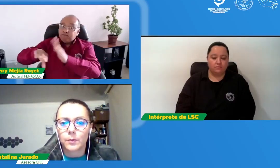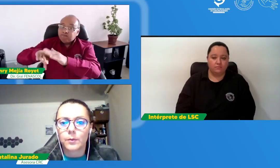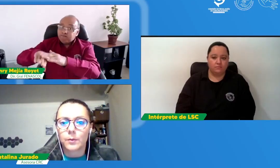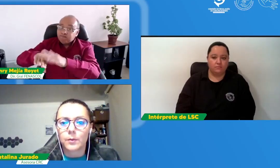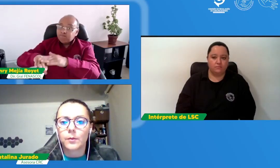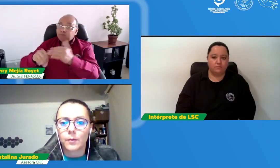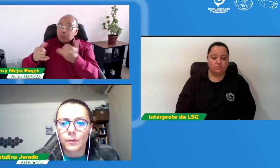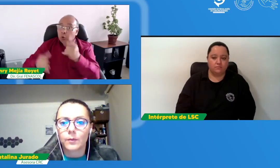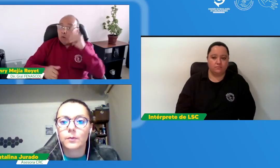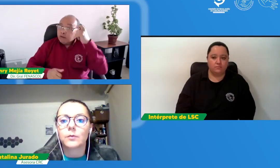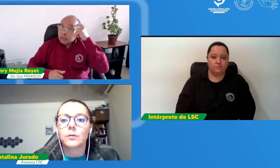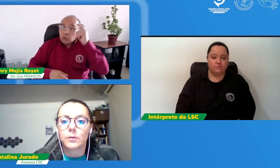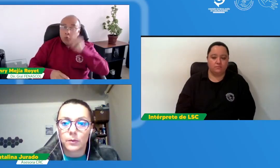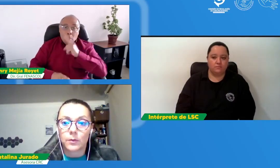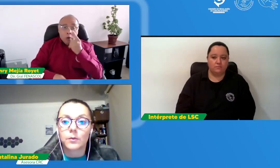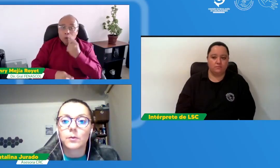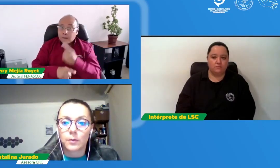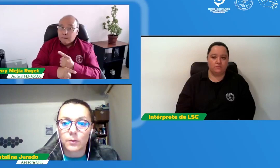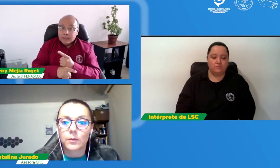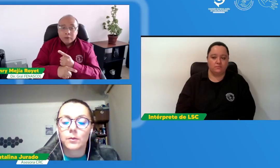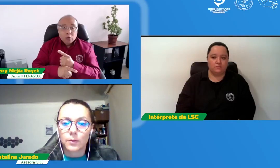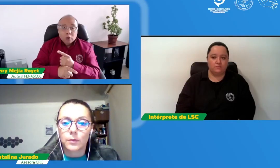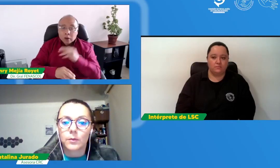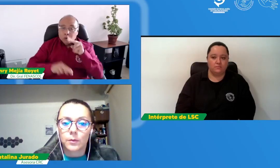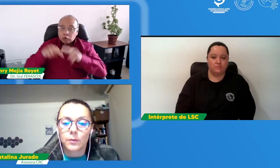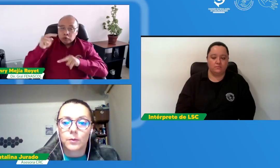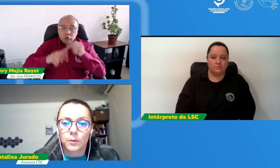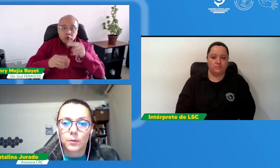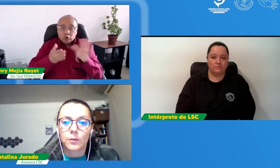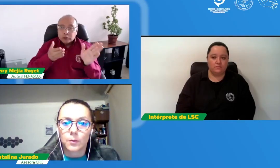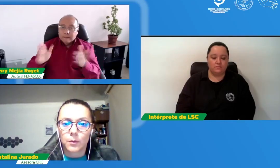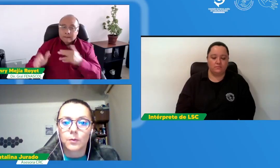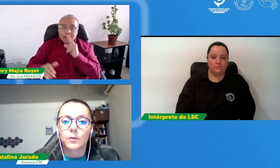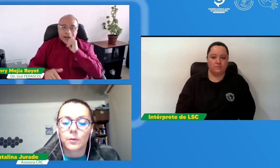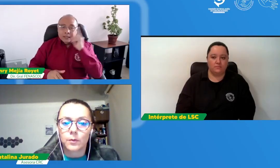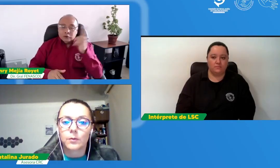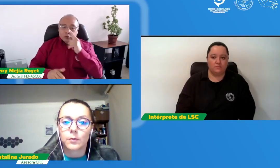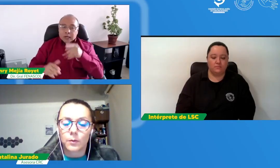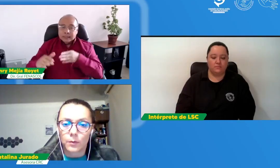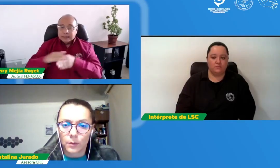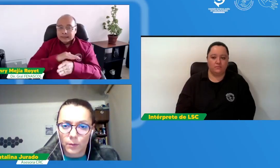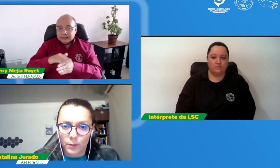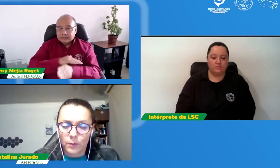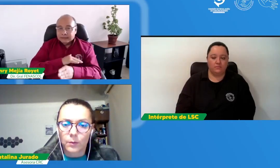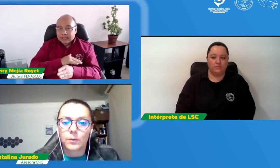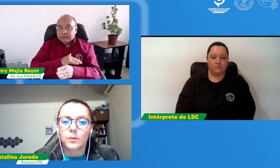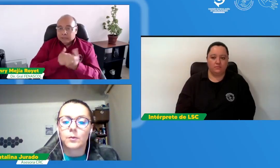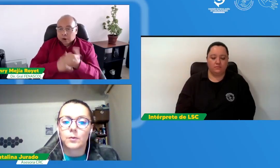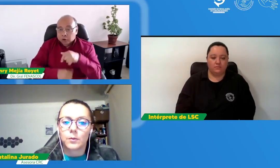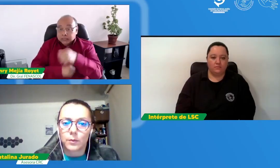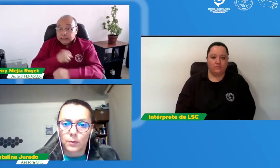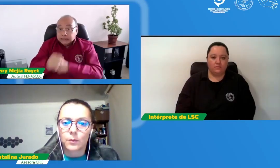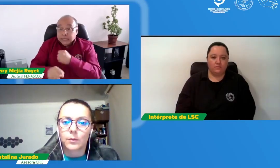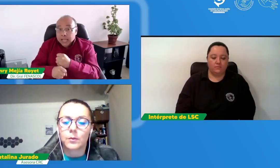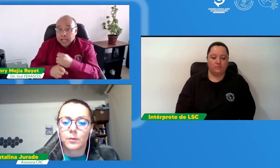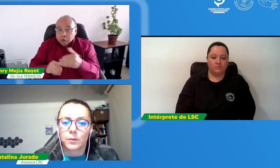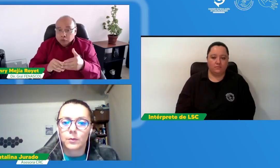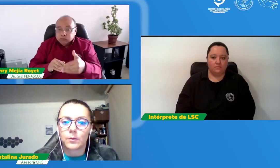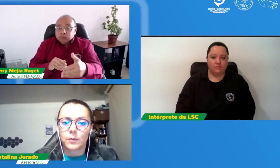enviarlo a la ONU y pues actualicemos la información comentarles que aún el gobierno no ha cumplido con